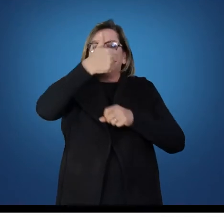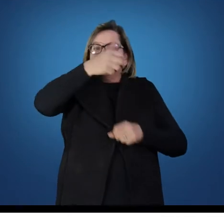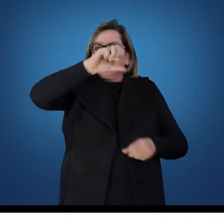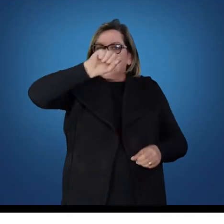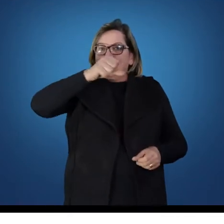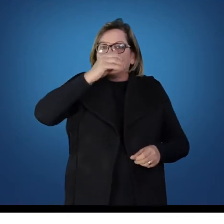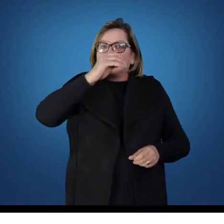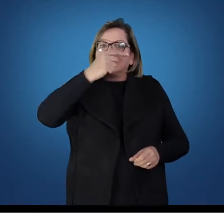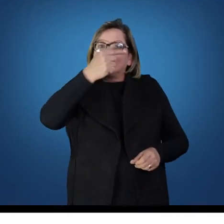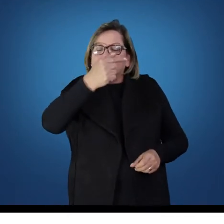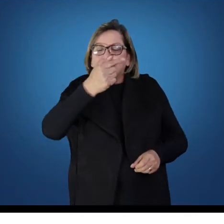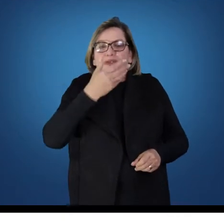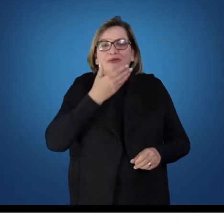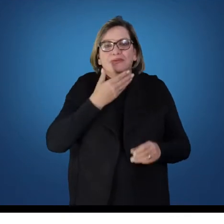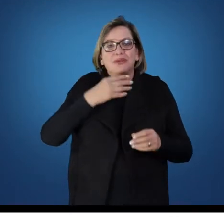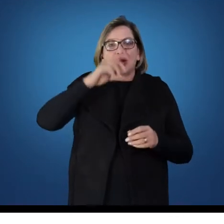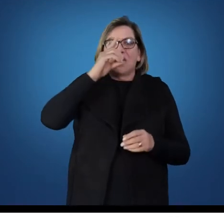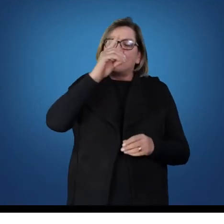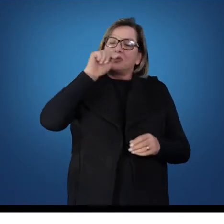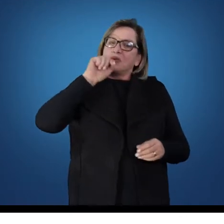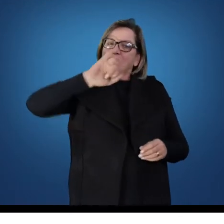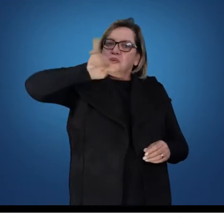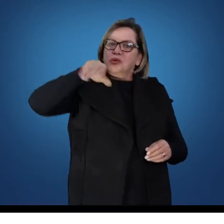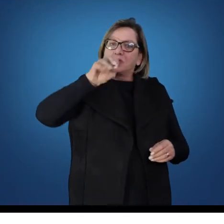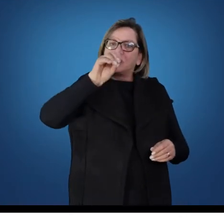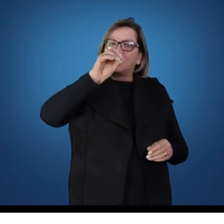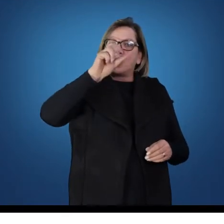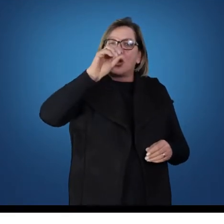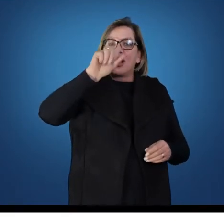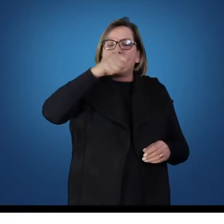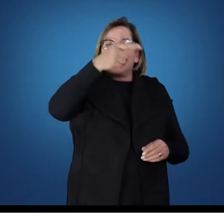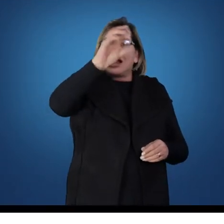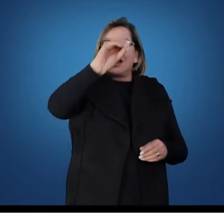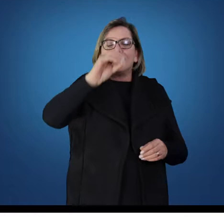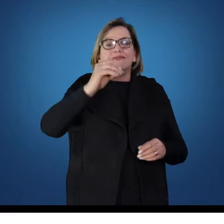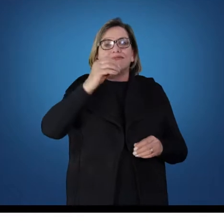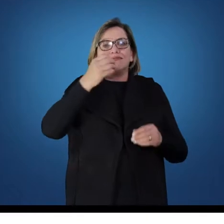D. João VI já traz consigo as ideias da expansão do ensino no Brasil,